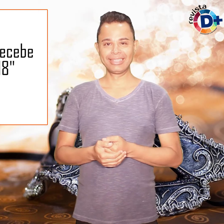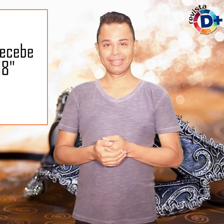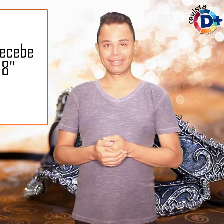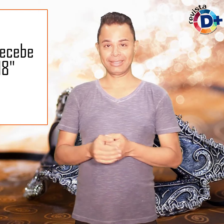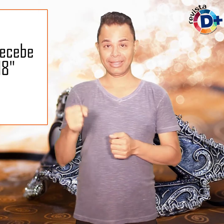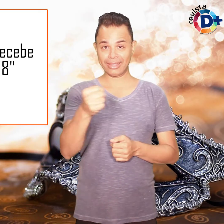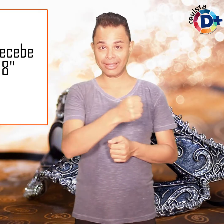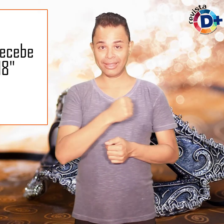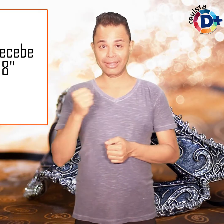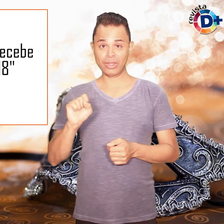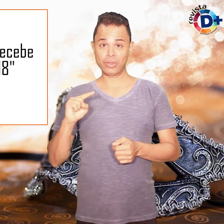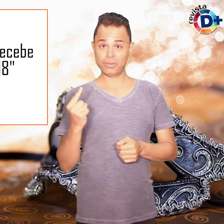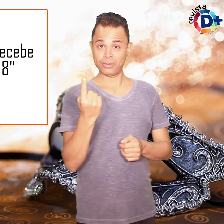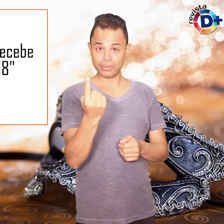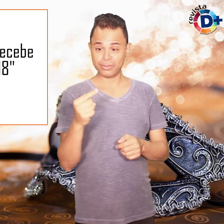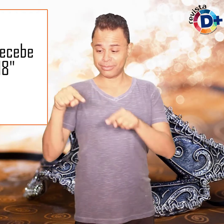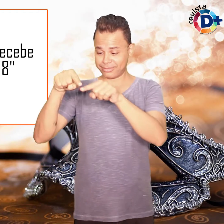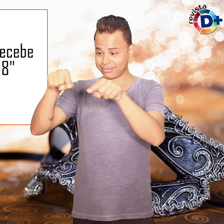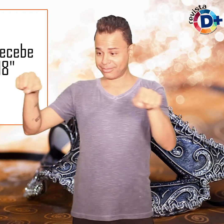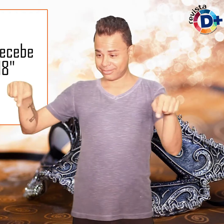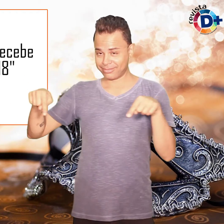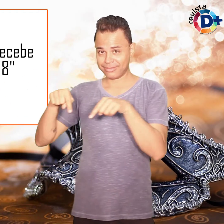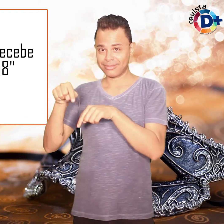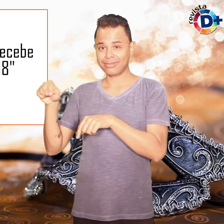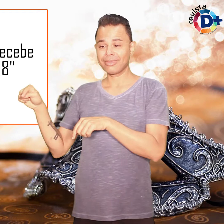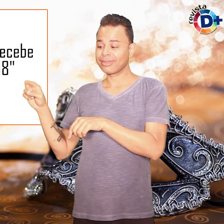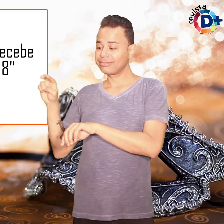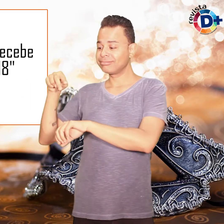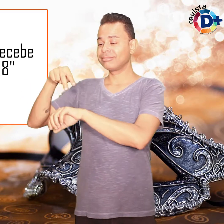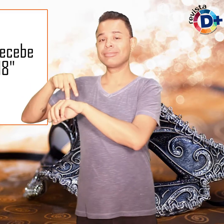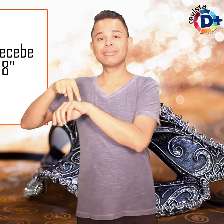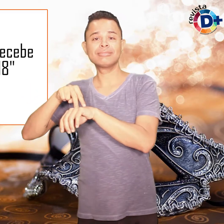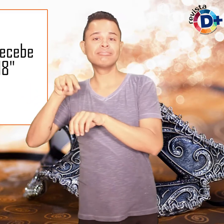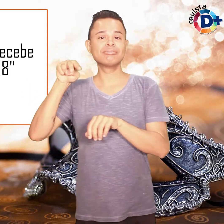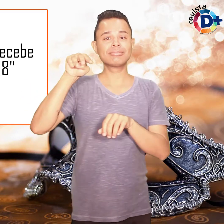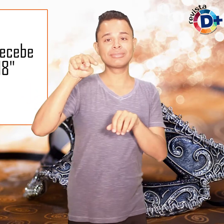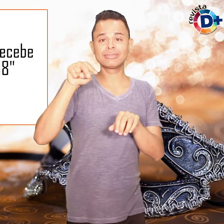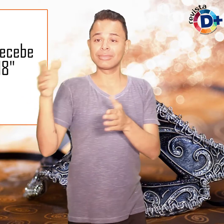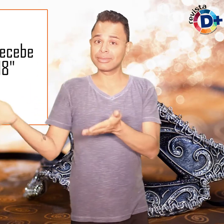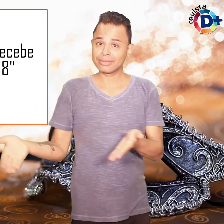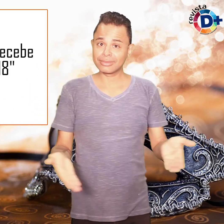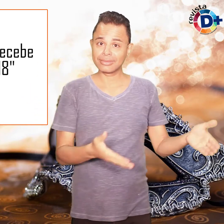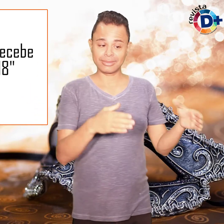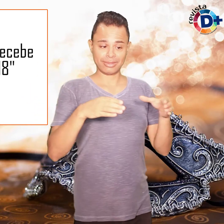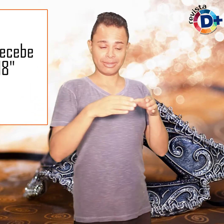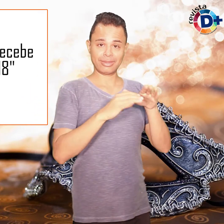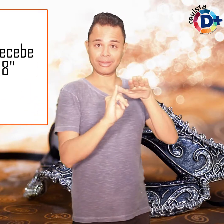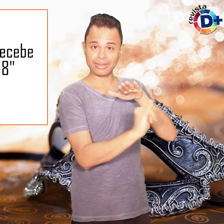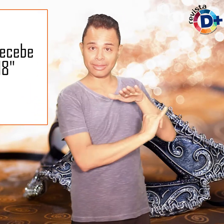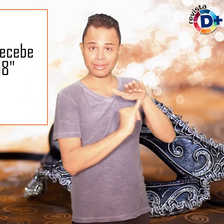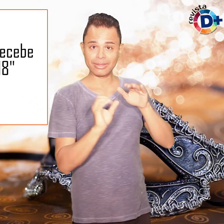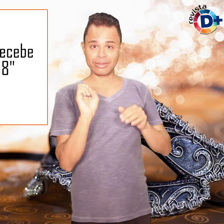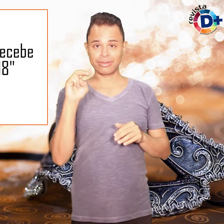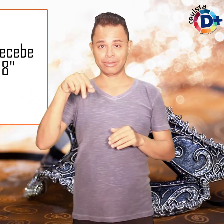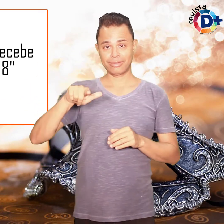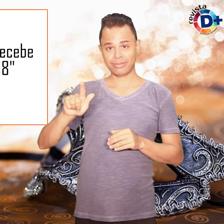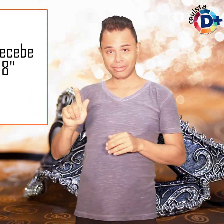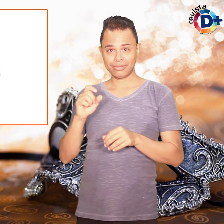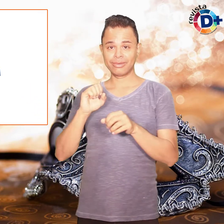Camarote Bar Brahma recebe ONGs no Carnaval 2018 A